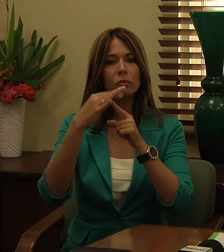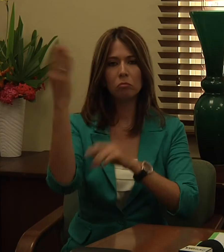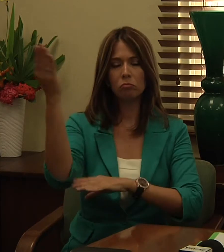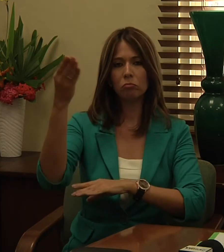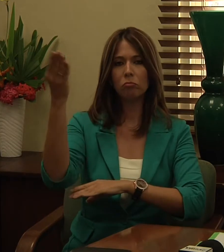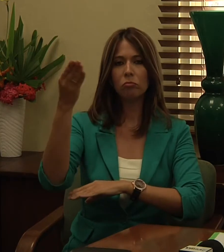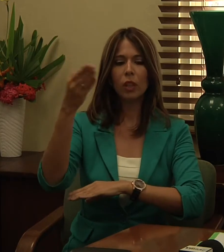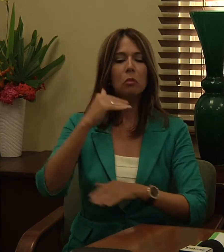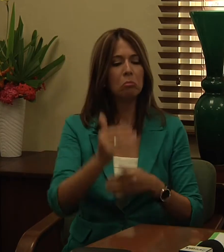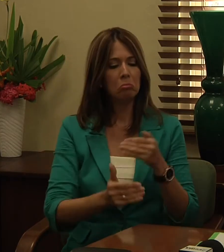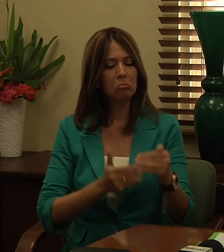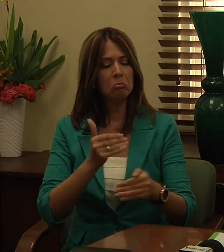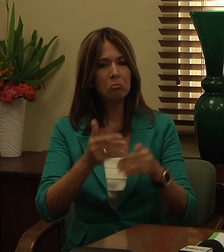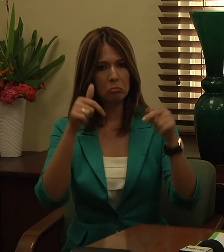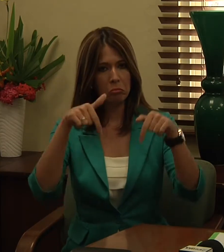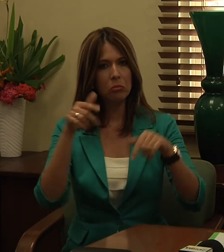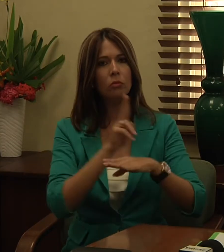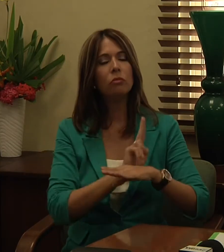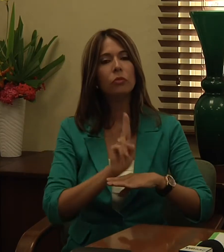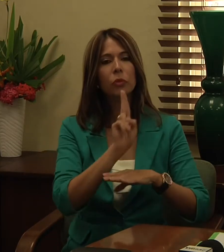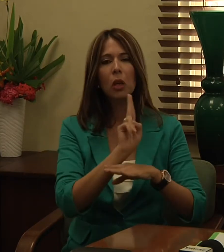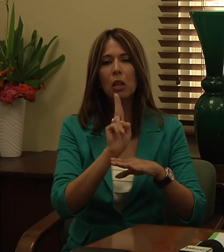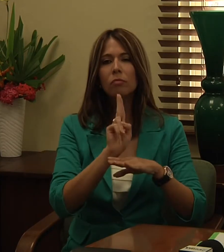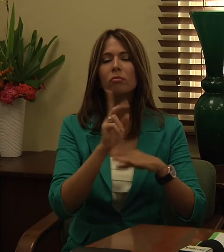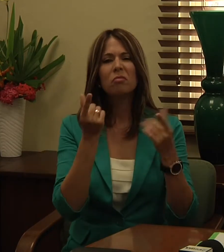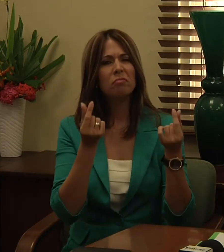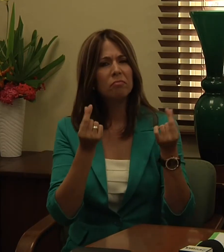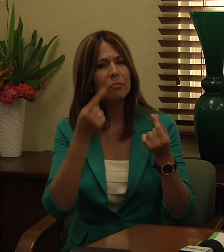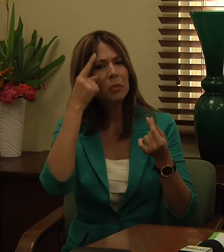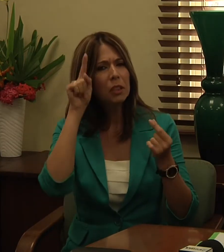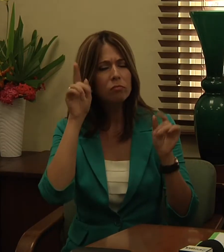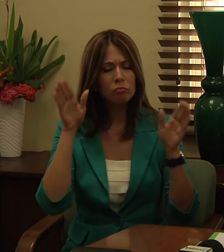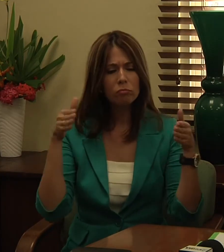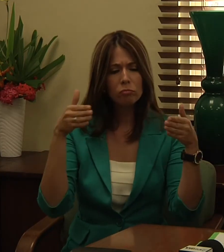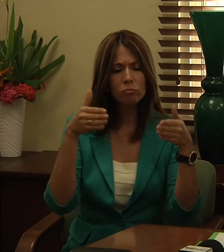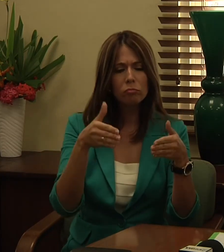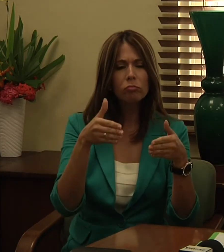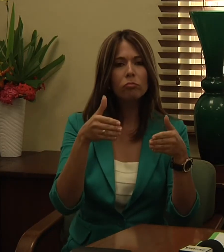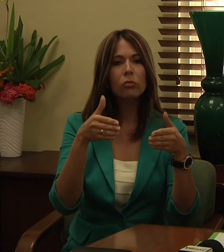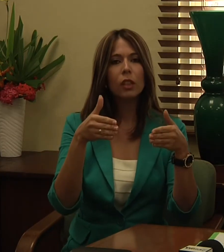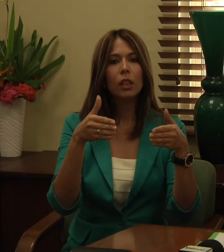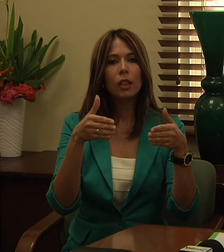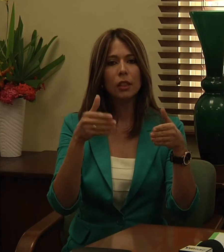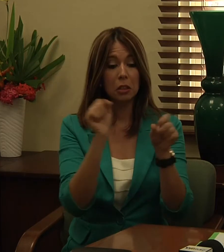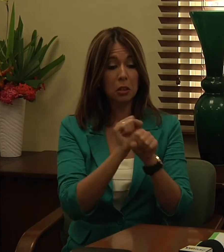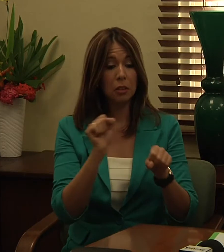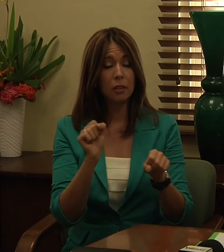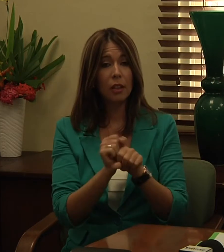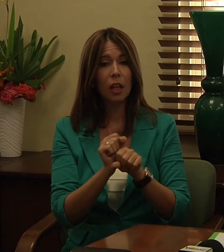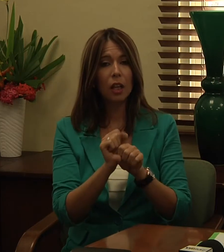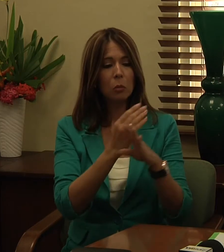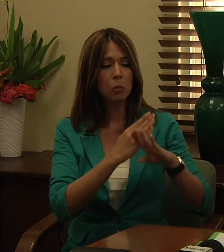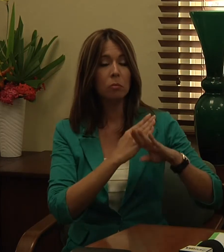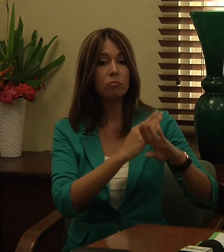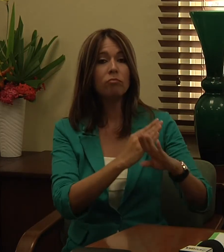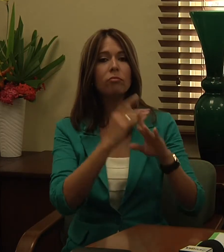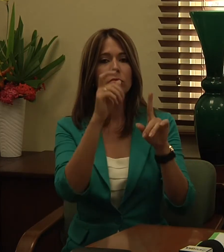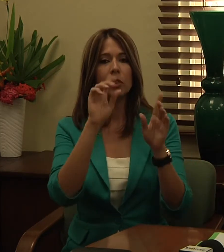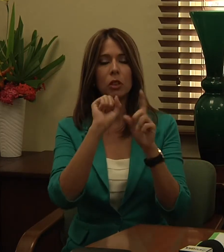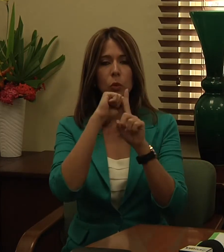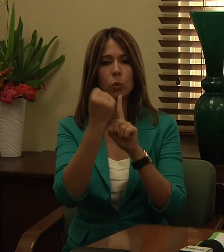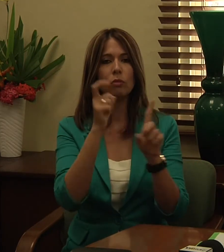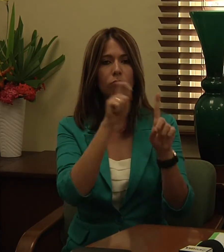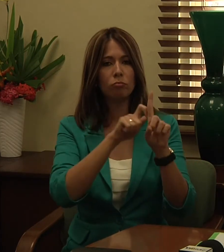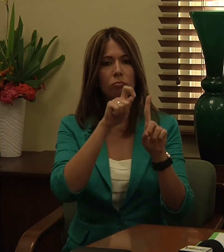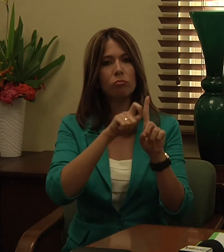en el recinto para atender asuntos de hostigamiento sexual donde enfatizamos entre otras cosas